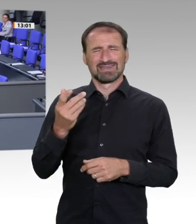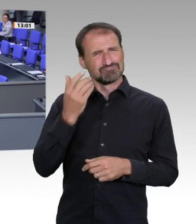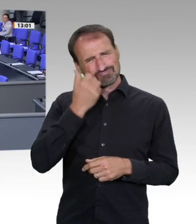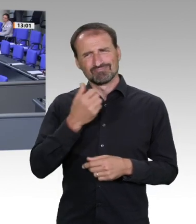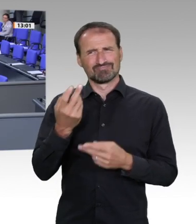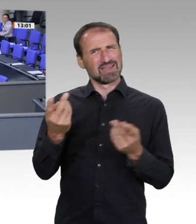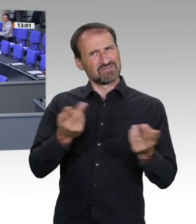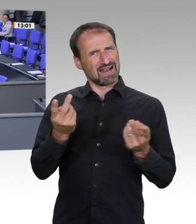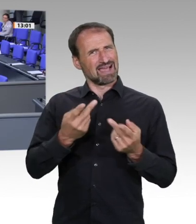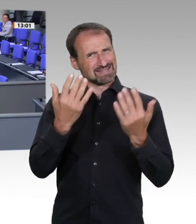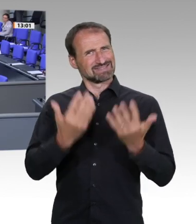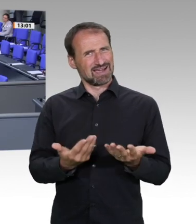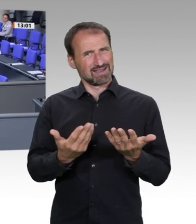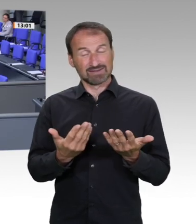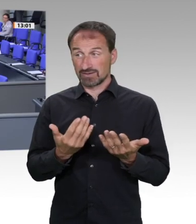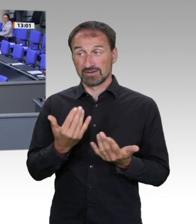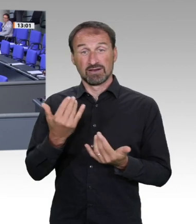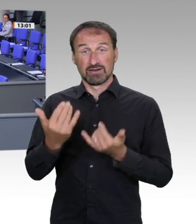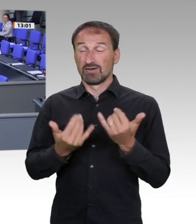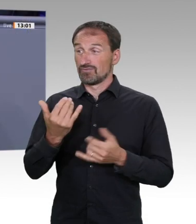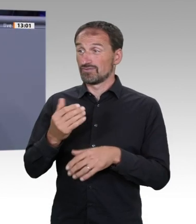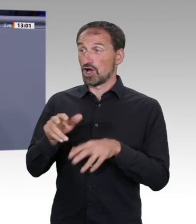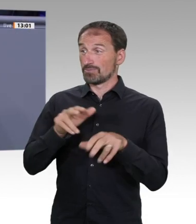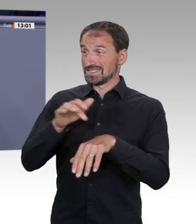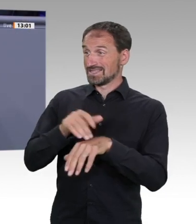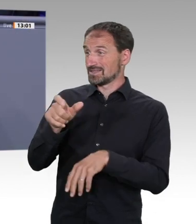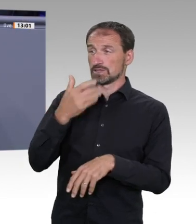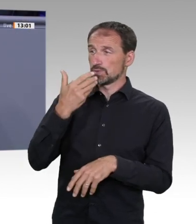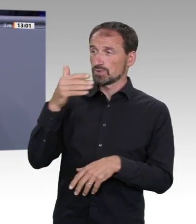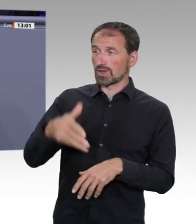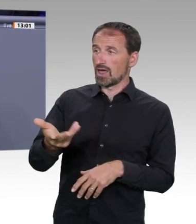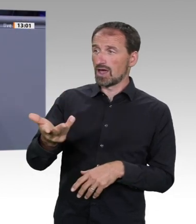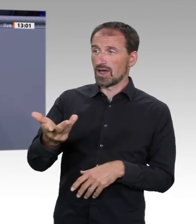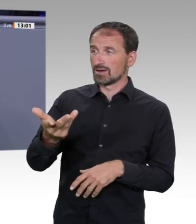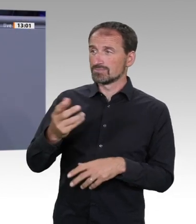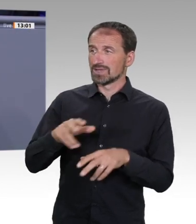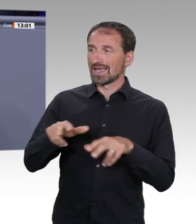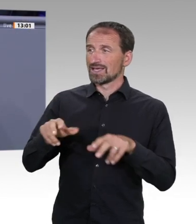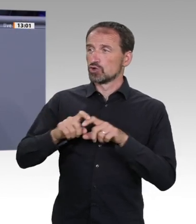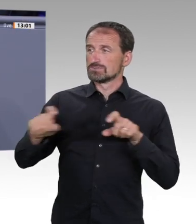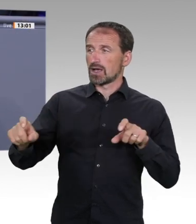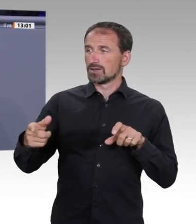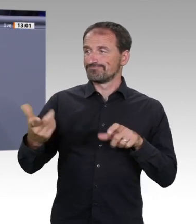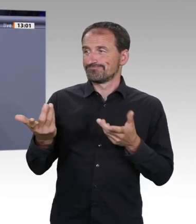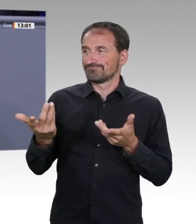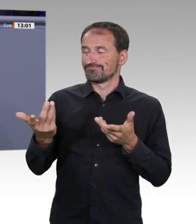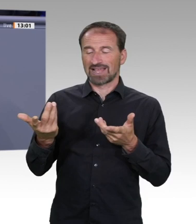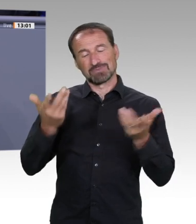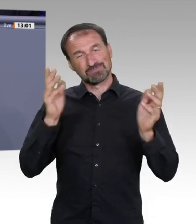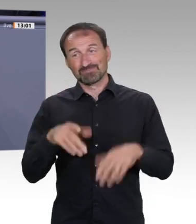nicht vergleichen. Vergleichen Sie die Zahlen von 2008 mit denen von heute. 6,2